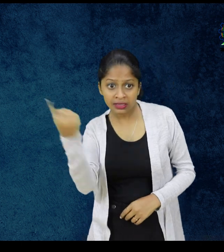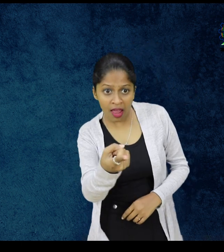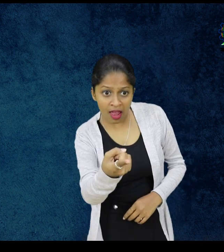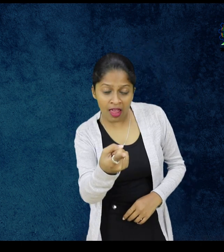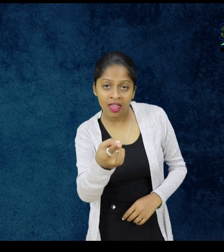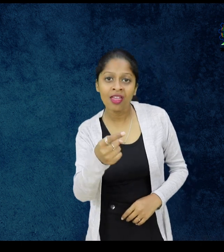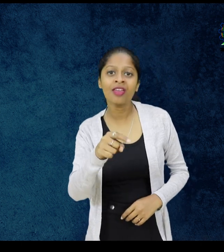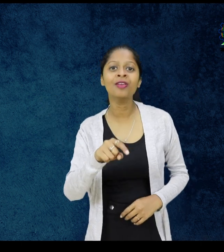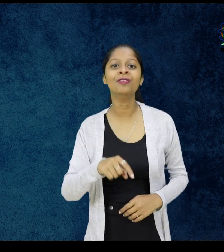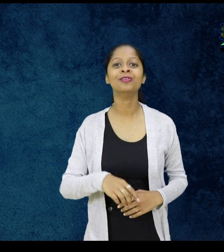दिया